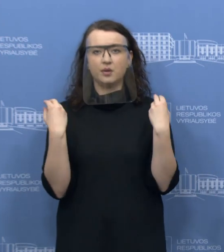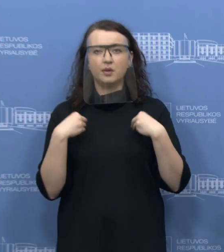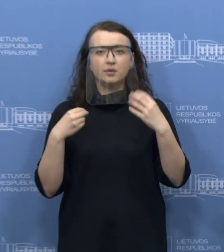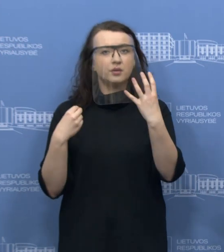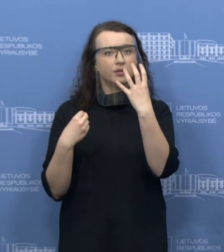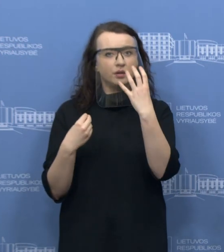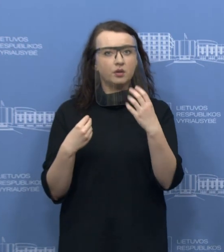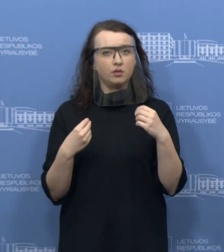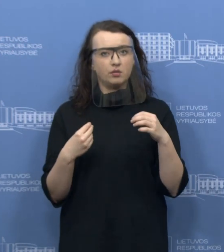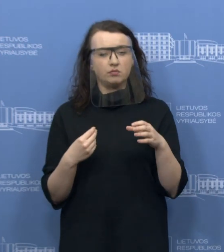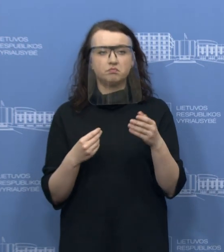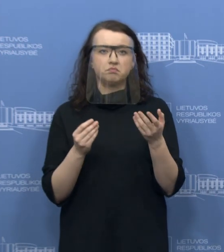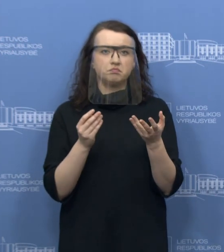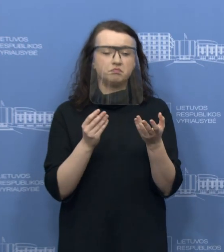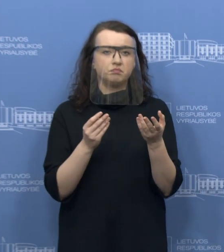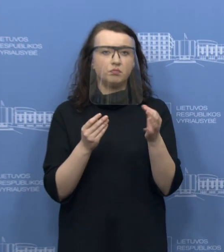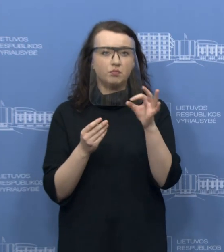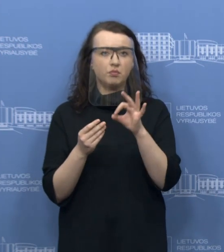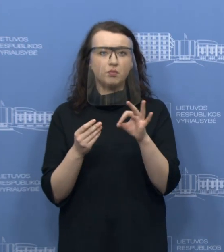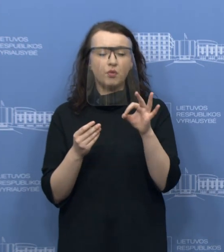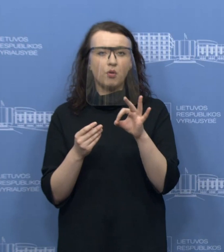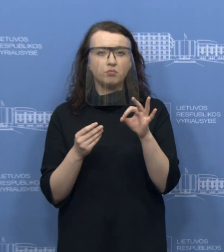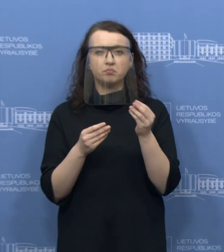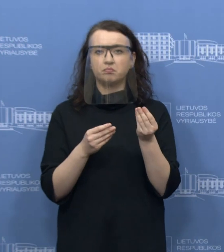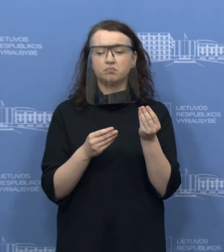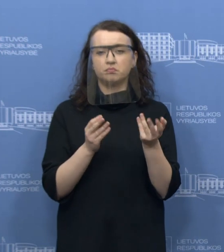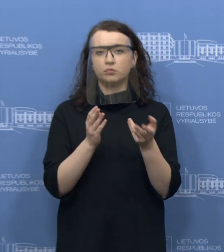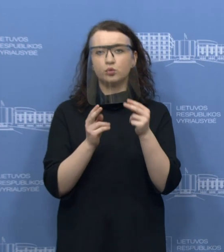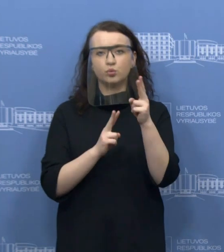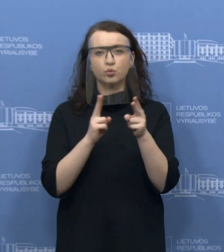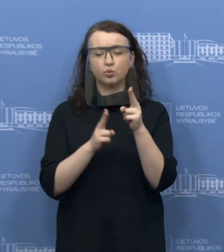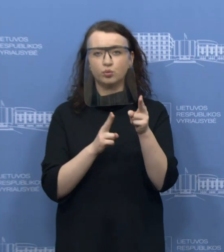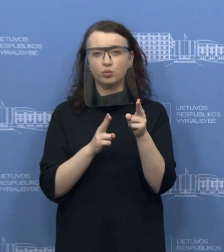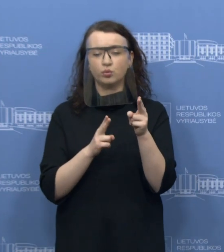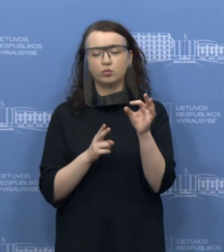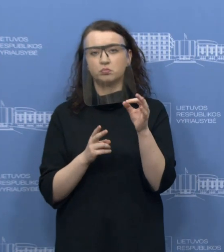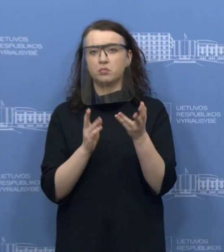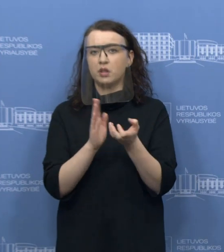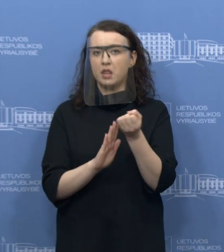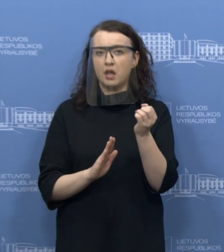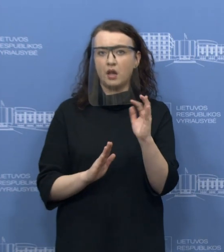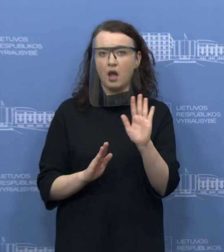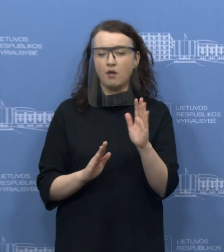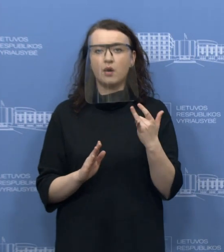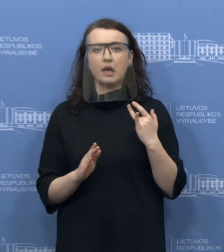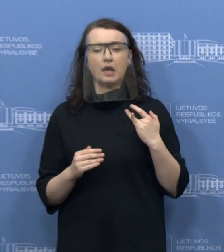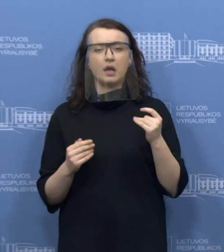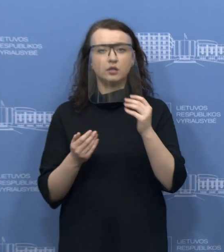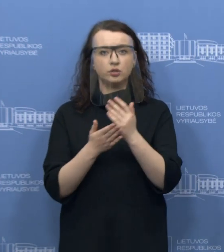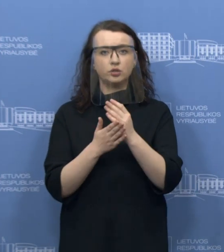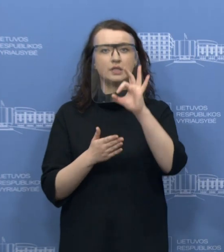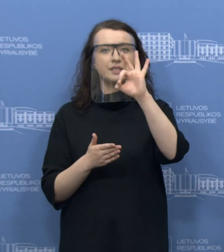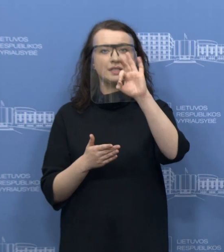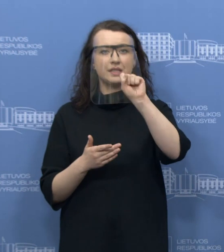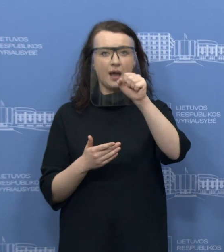Na, mes tokių pranešimų iš tiesų nesame gavę, matyt, jie daugiau yra teikiami per sveikatos apsaugos